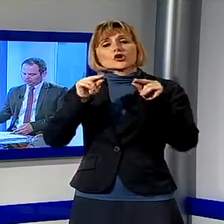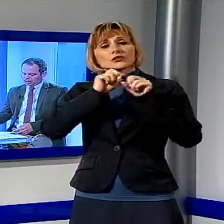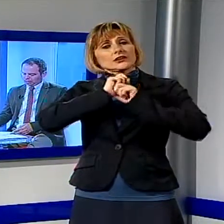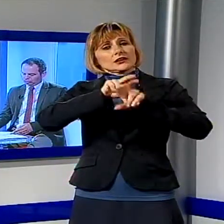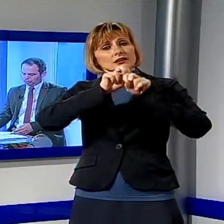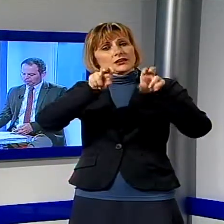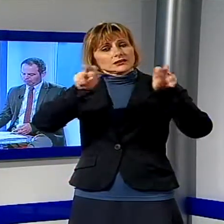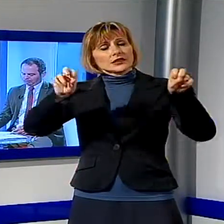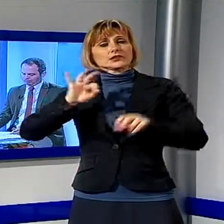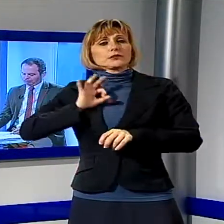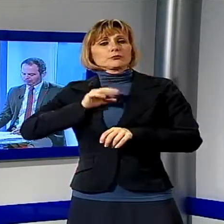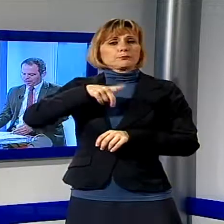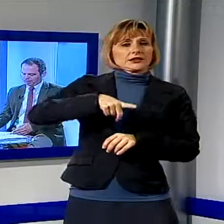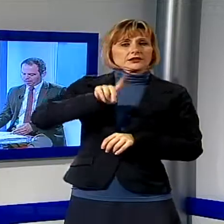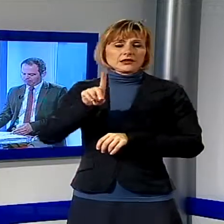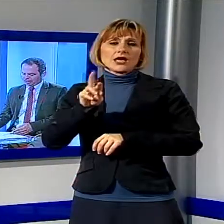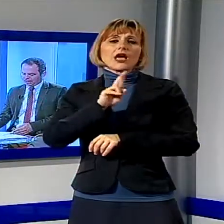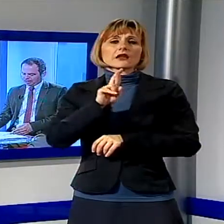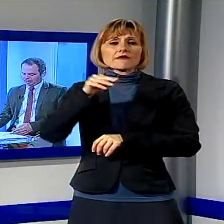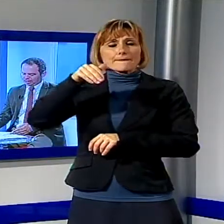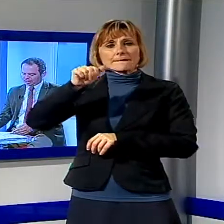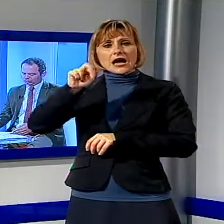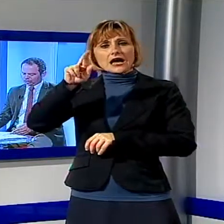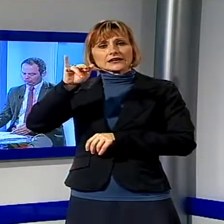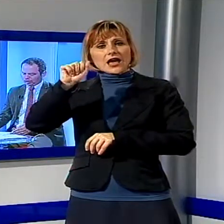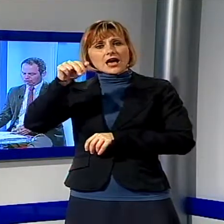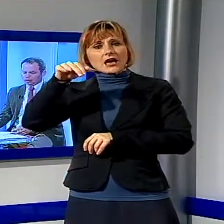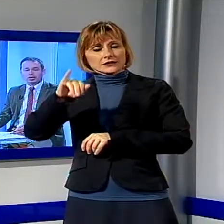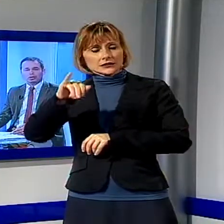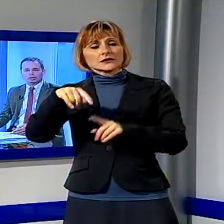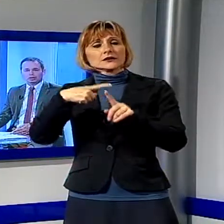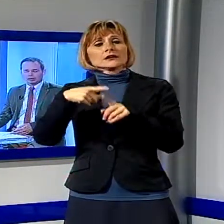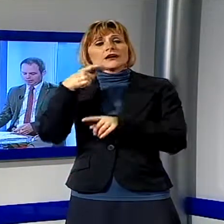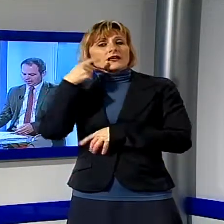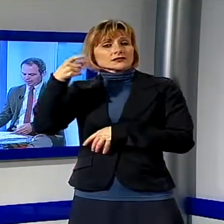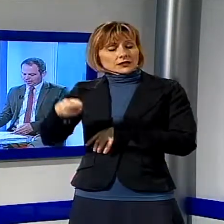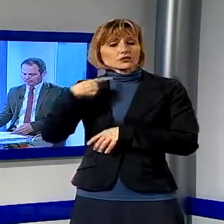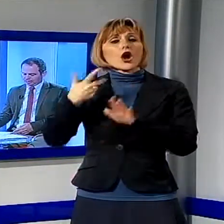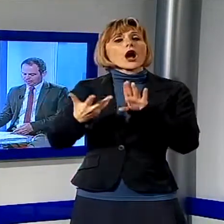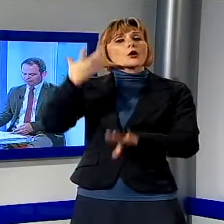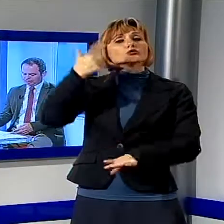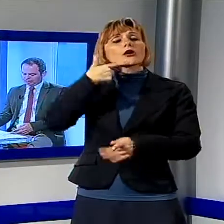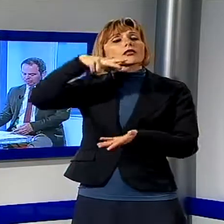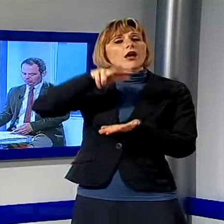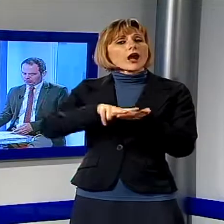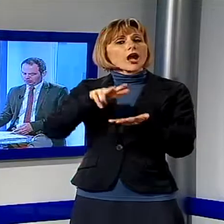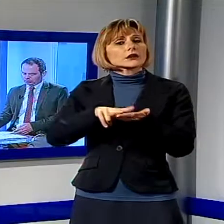deputato PD Raffaella Mariani che ha ricordato anche come l'autorità per le garanzie delle comunicazioni